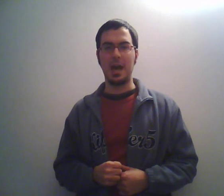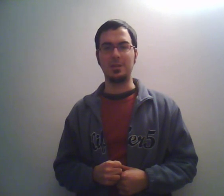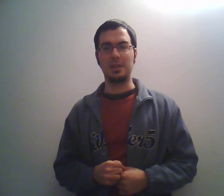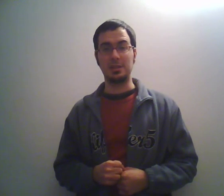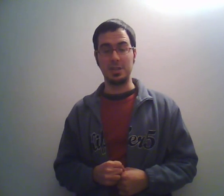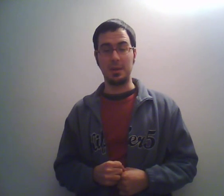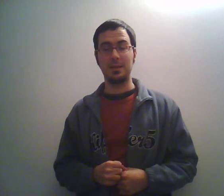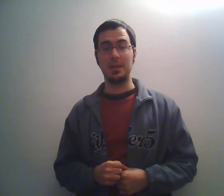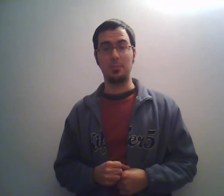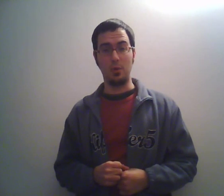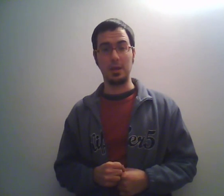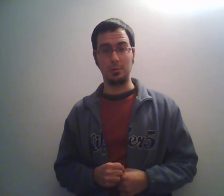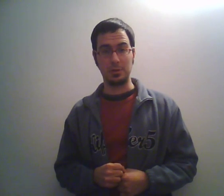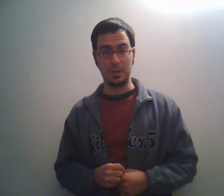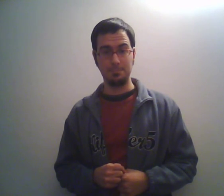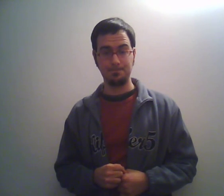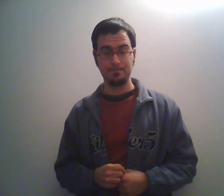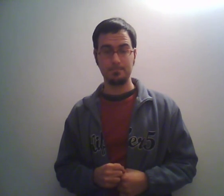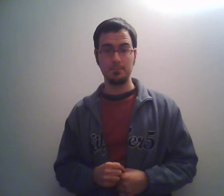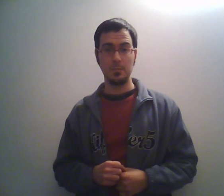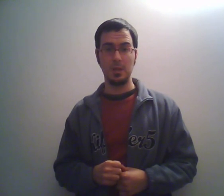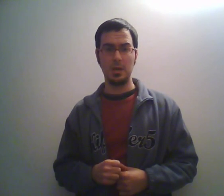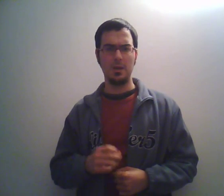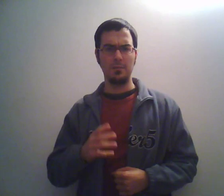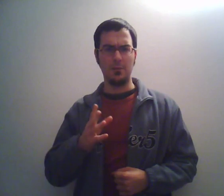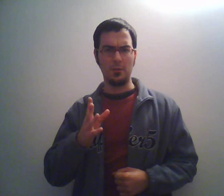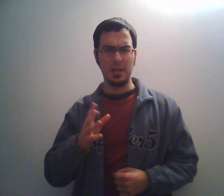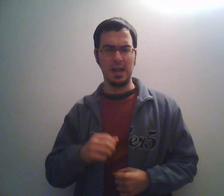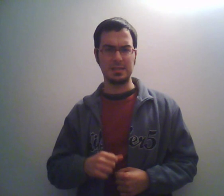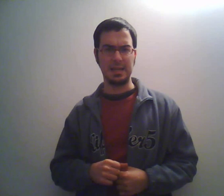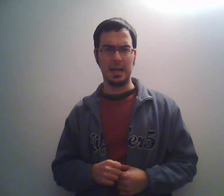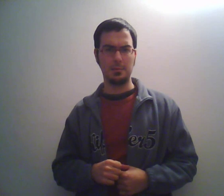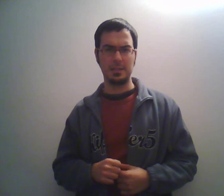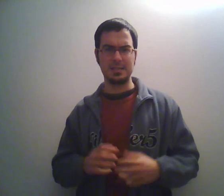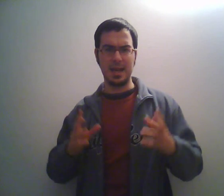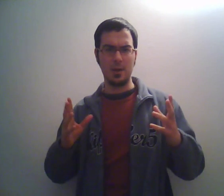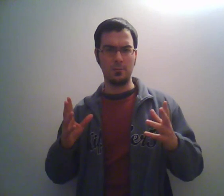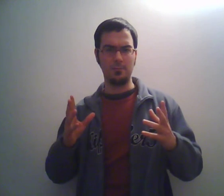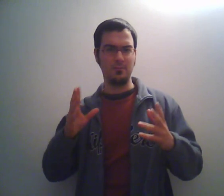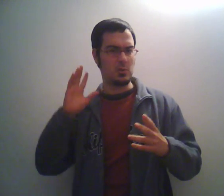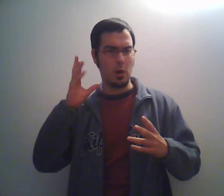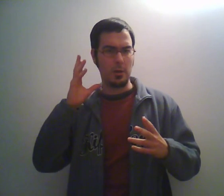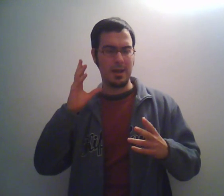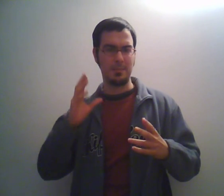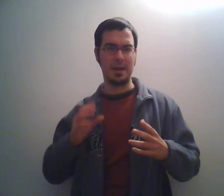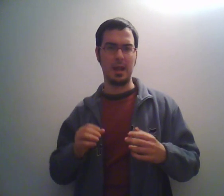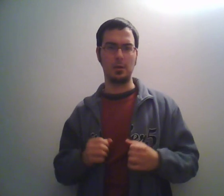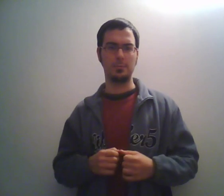avete decisamente dei buoni gusti. Vi farò vedere la sigla, chissà che non vi suoni qualche campanello.